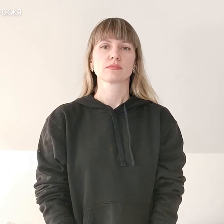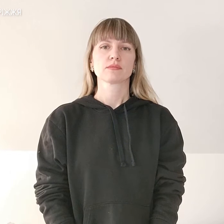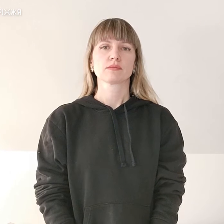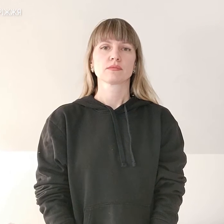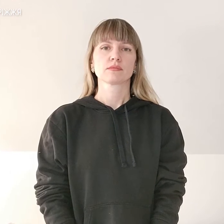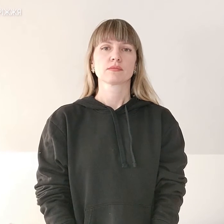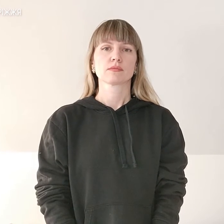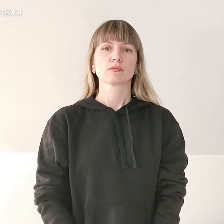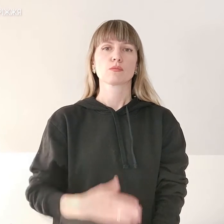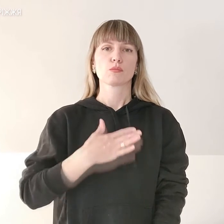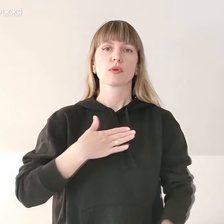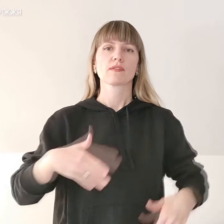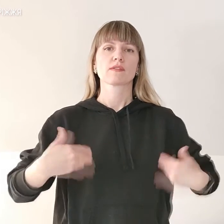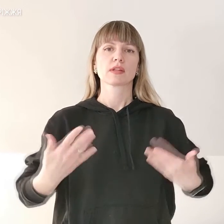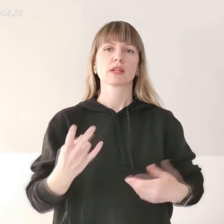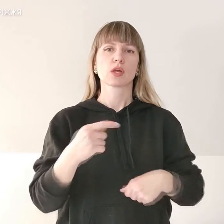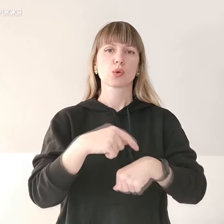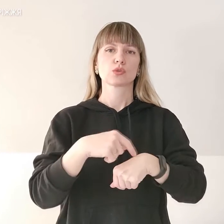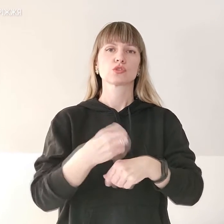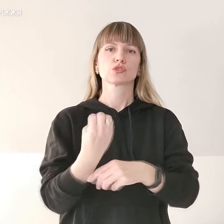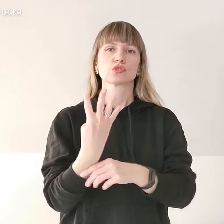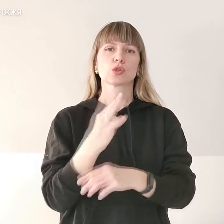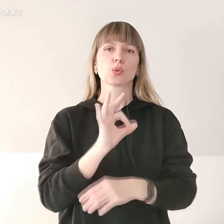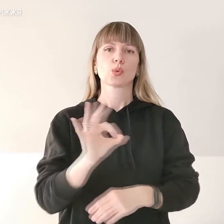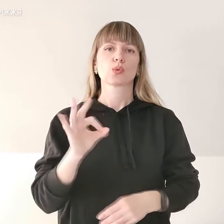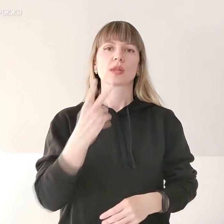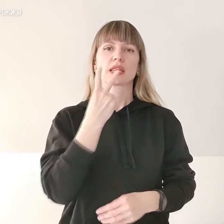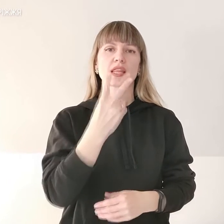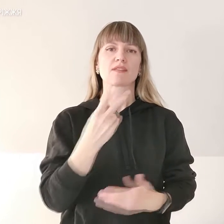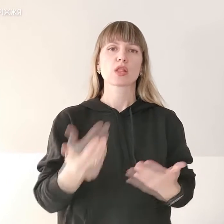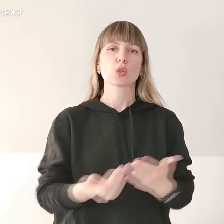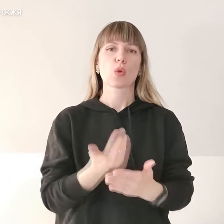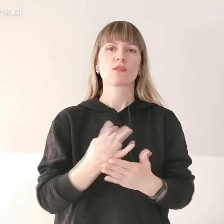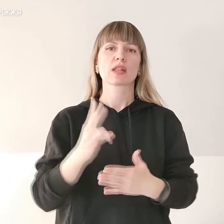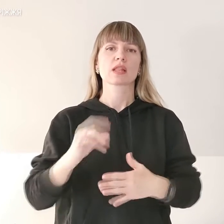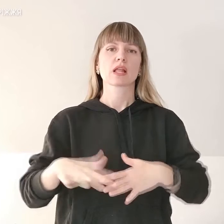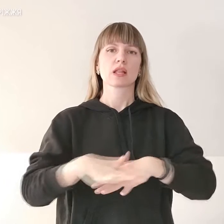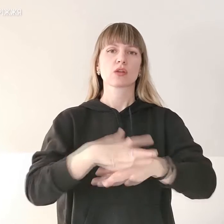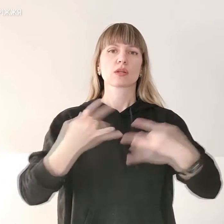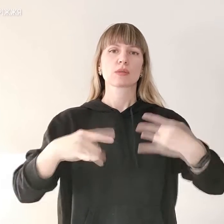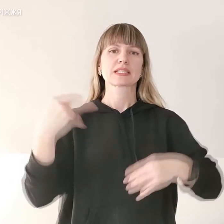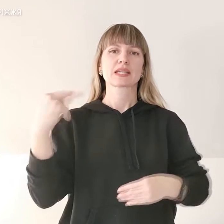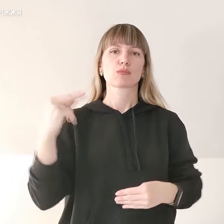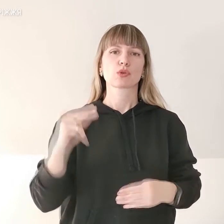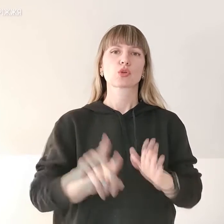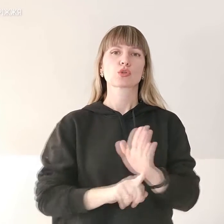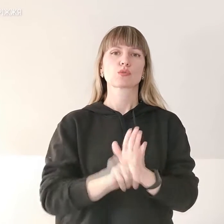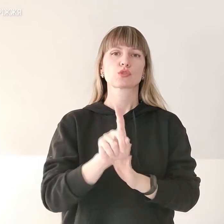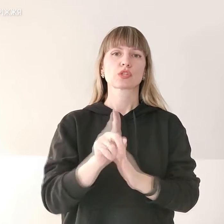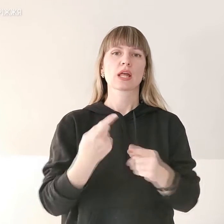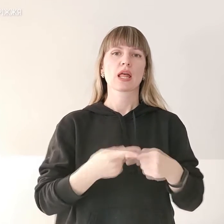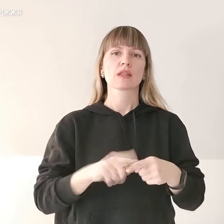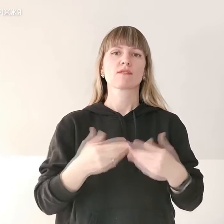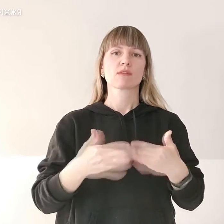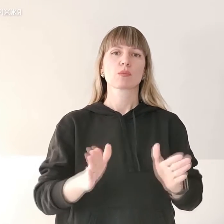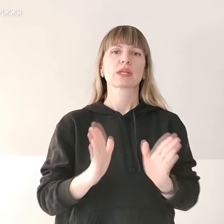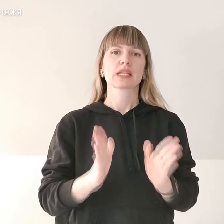Моє вітання на годинку 14.00. Ви дивитесь новини на Суспільному Запоріжжі. Розпочинаємо цей випуску ще з